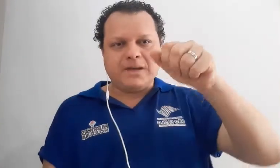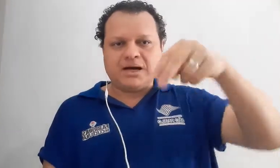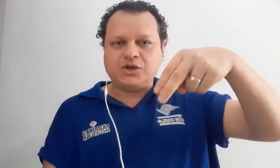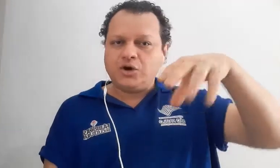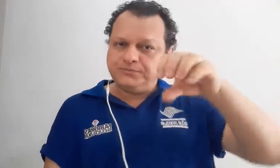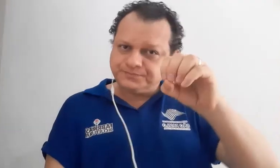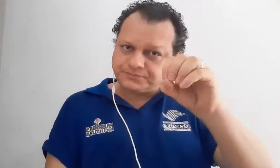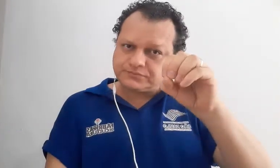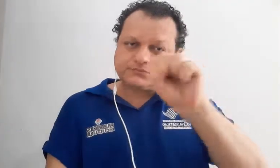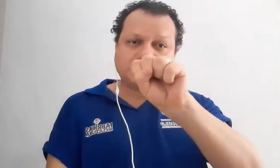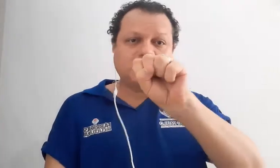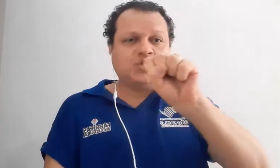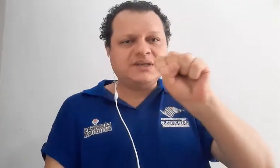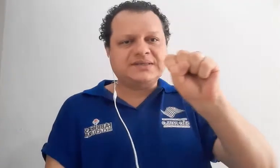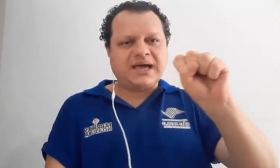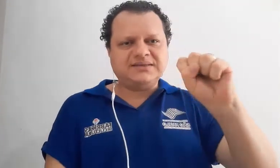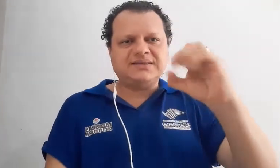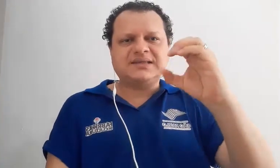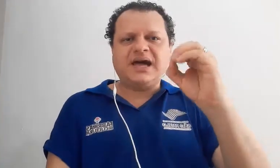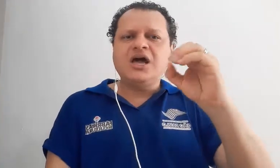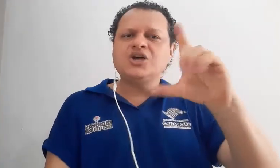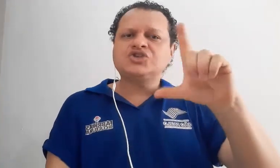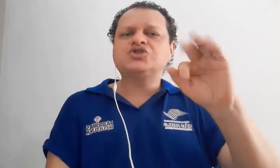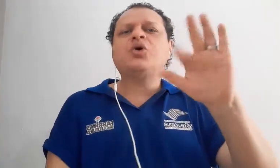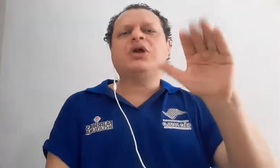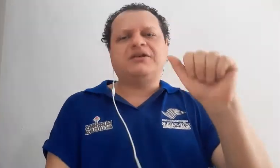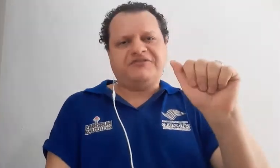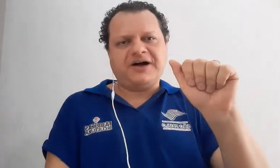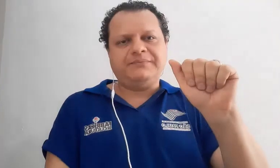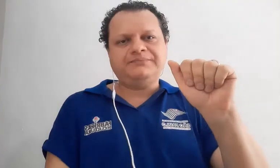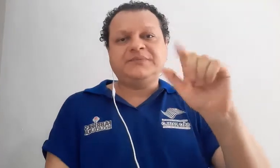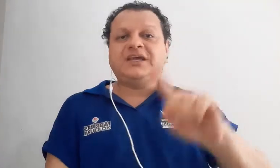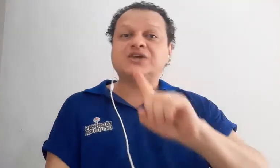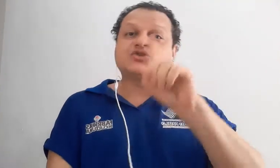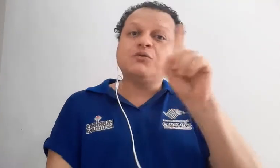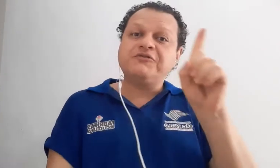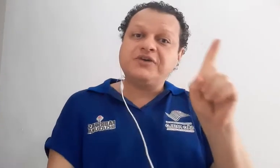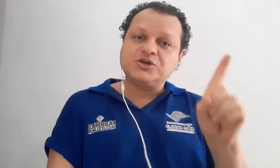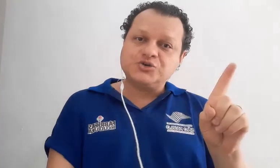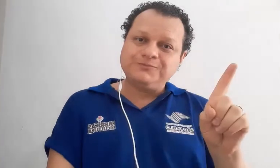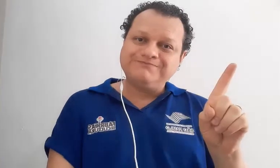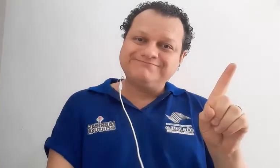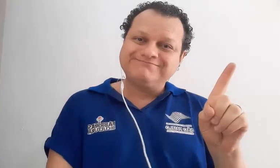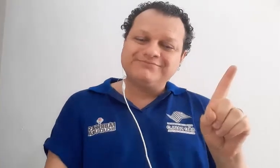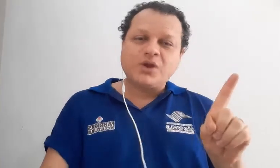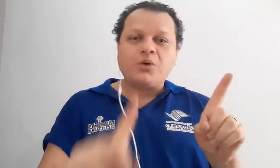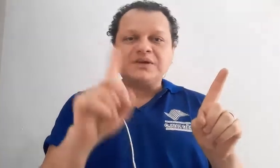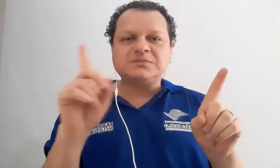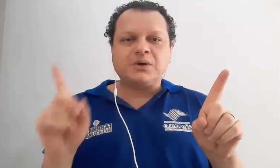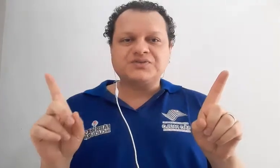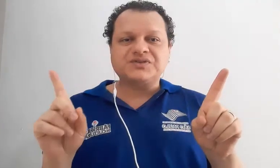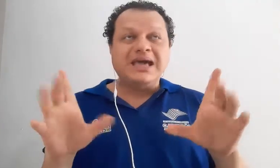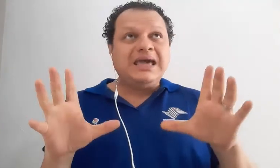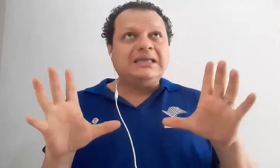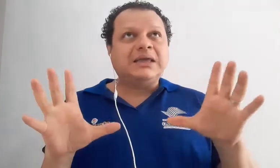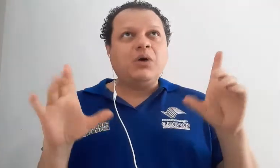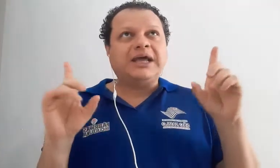Mano, dois S, né? Solfa, que é solfejo com as mãos. Então, olha que